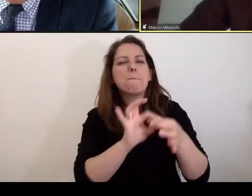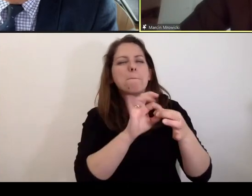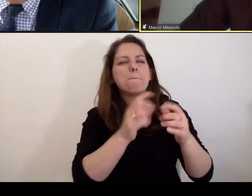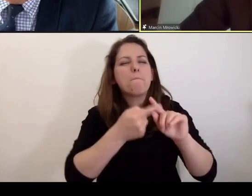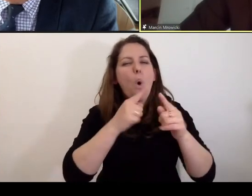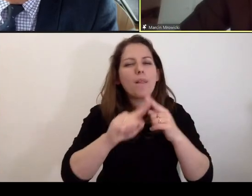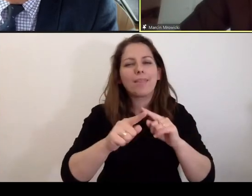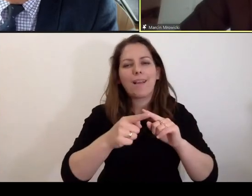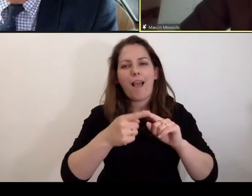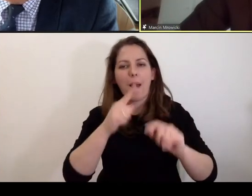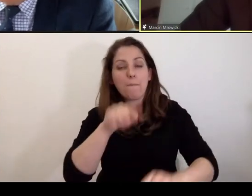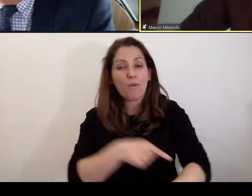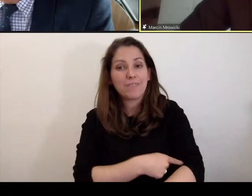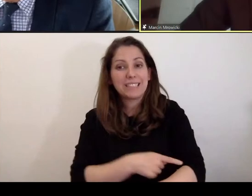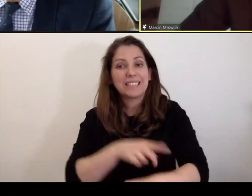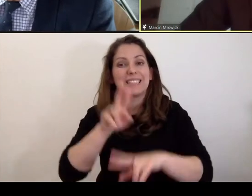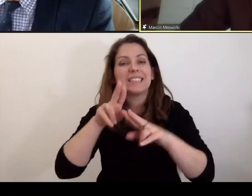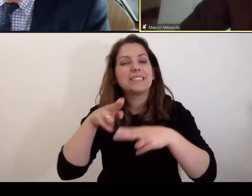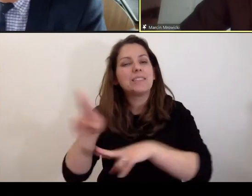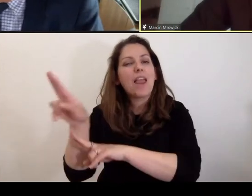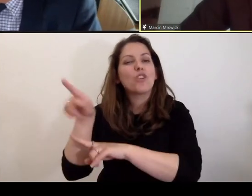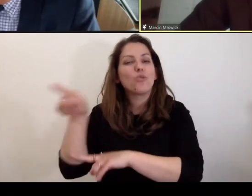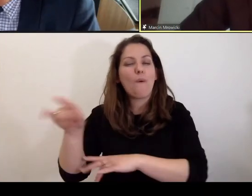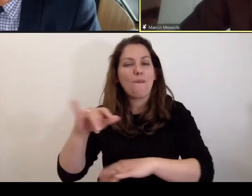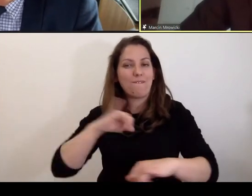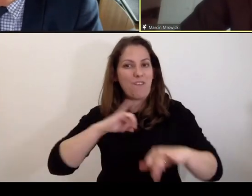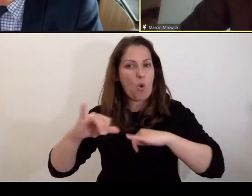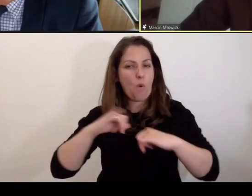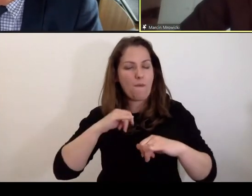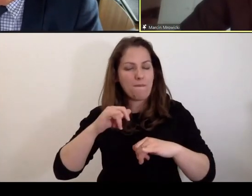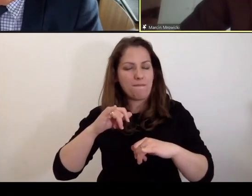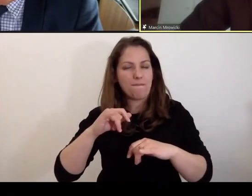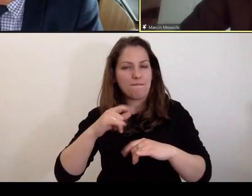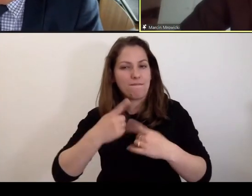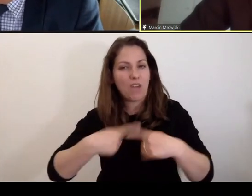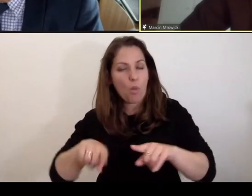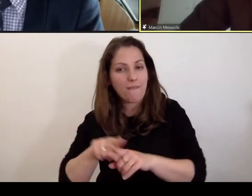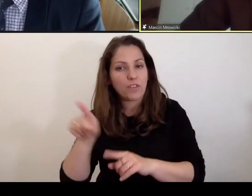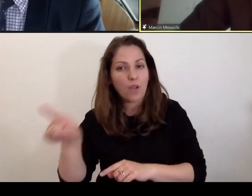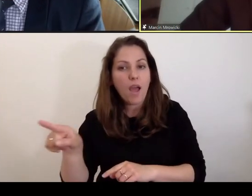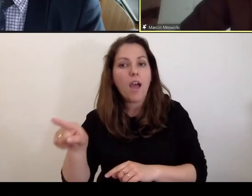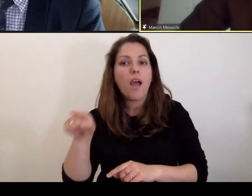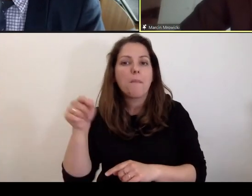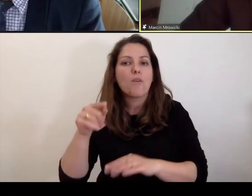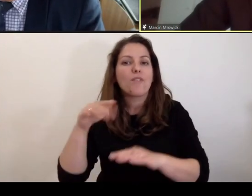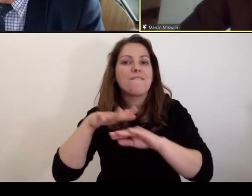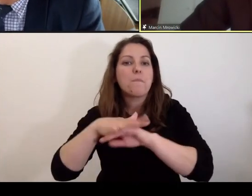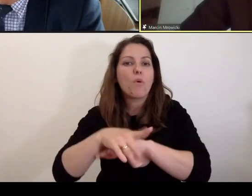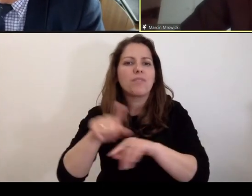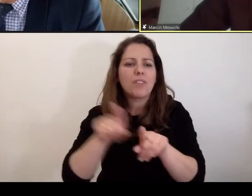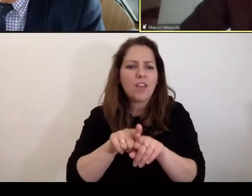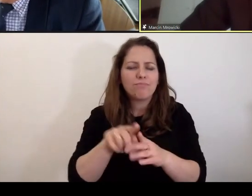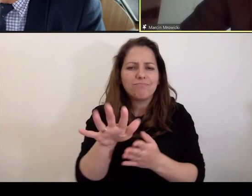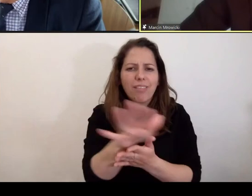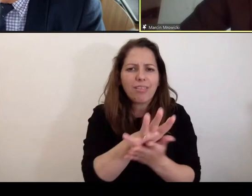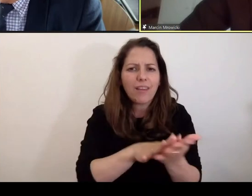jej zależność od władzy wykonawczej, fakt, że prokurator generalny będący politykiem może wpływać na treść,